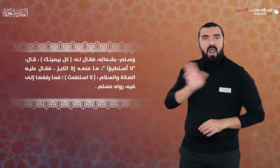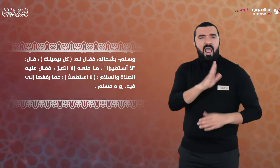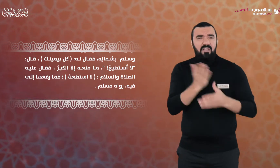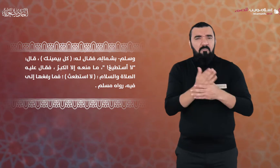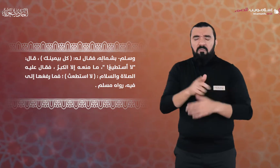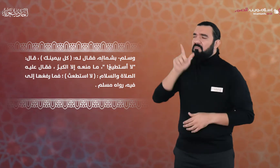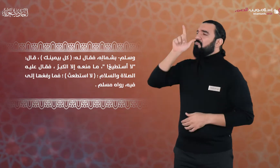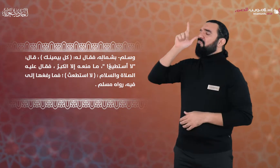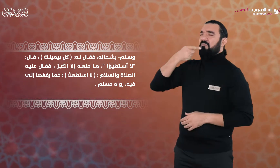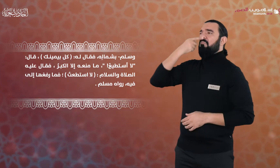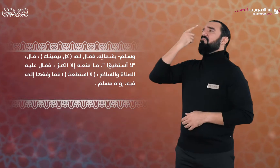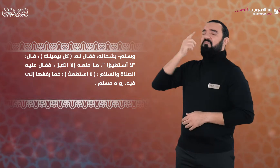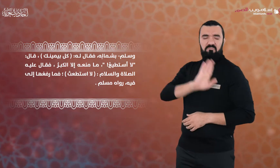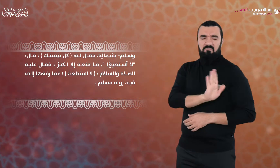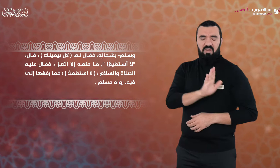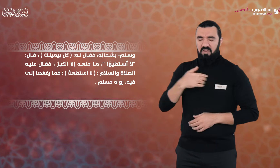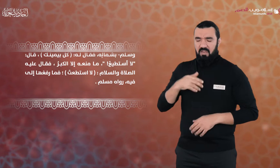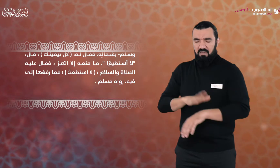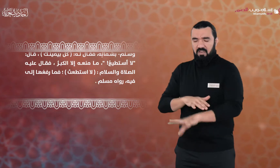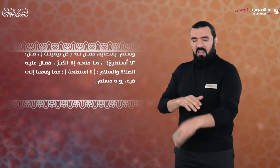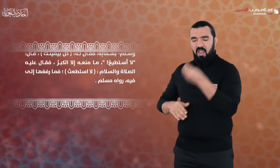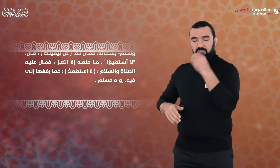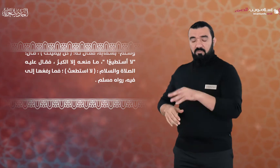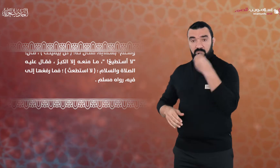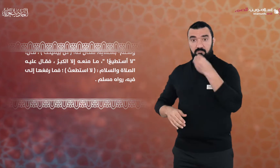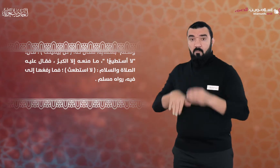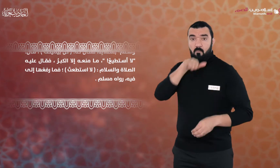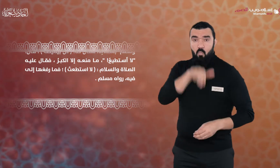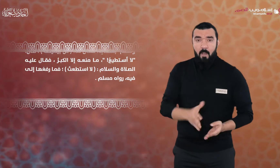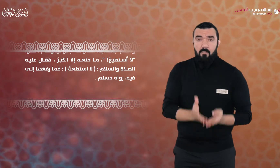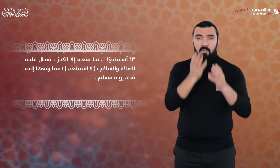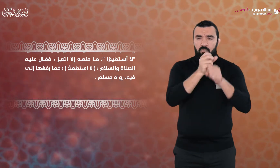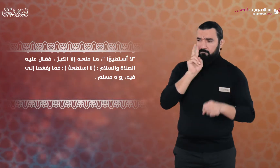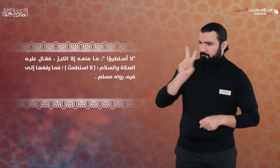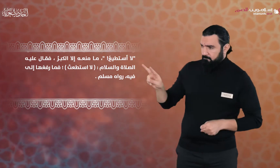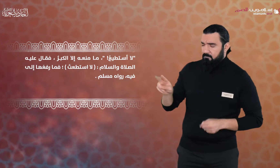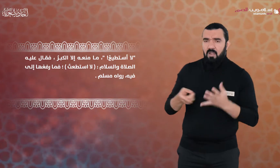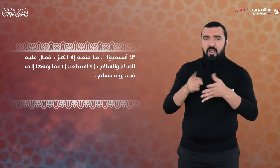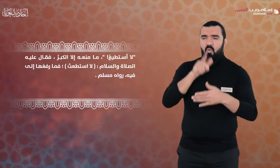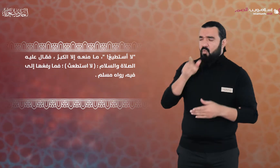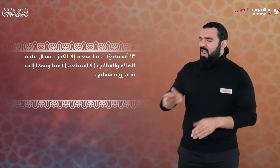فقال عليه الصلاة والسلام لا استطعت